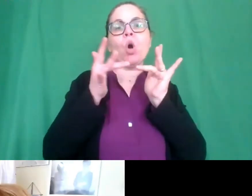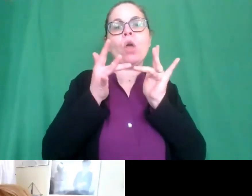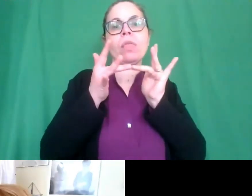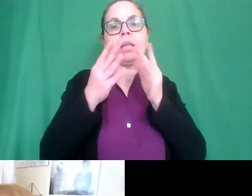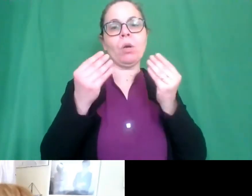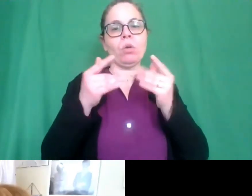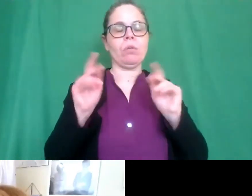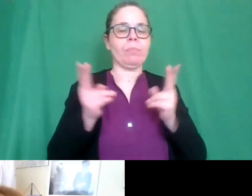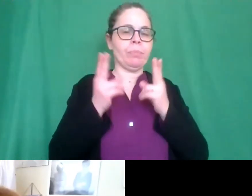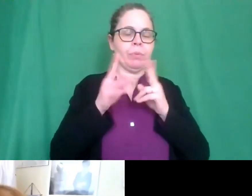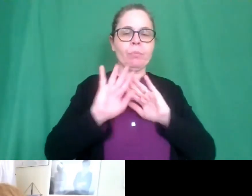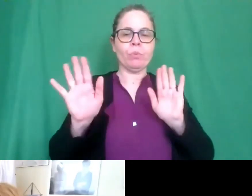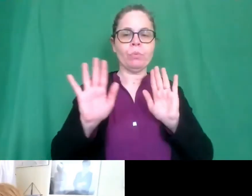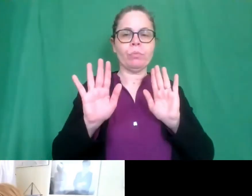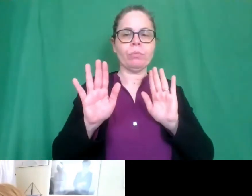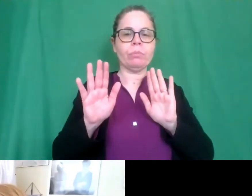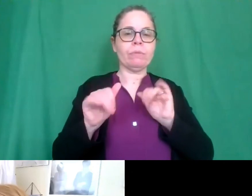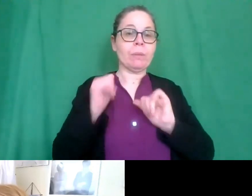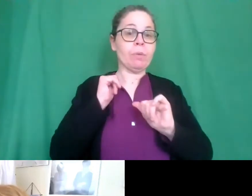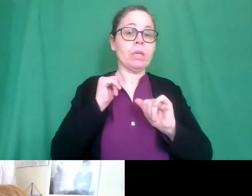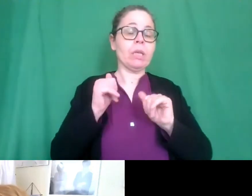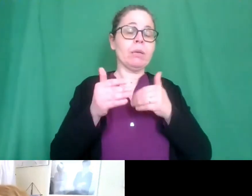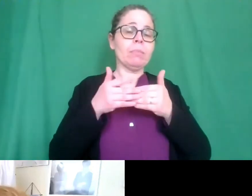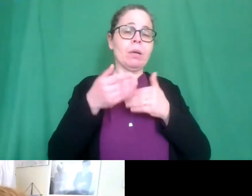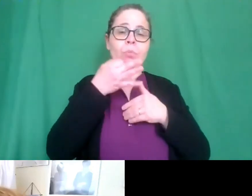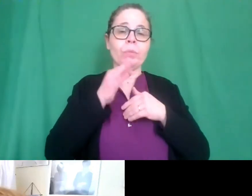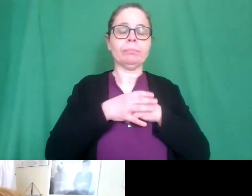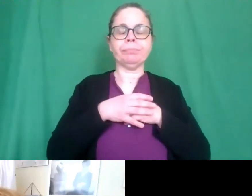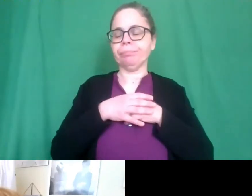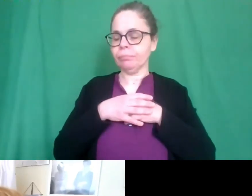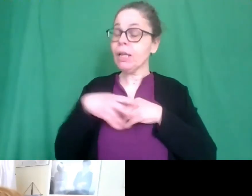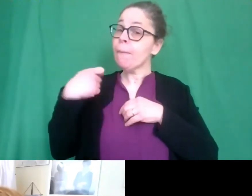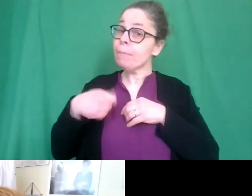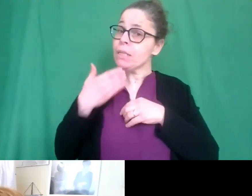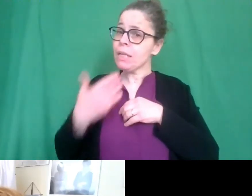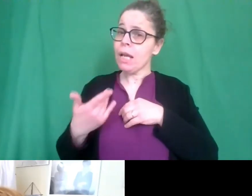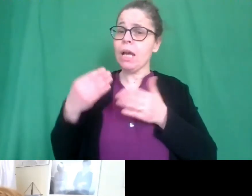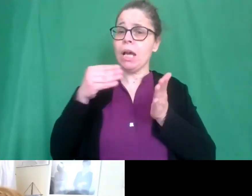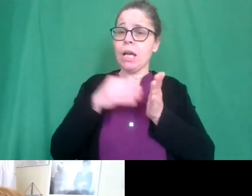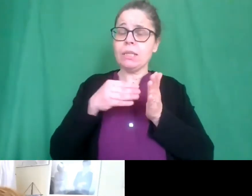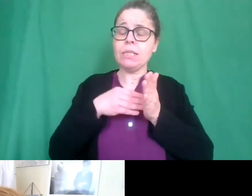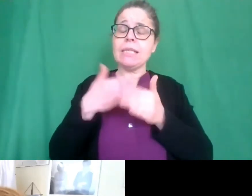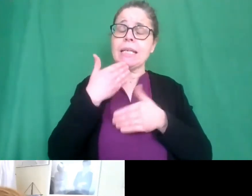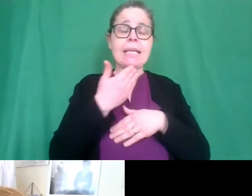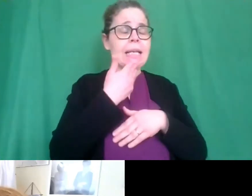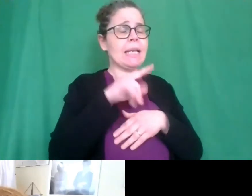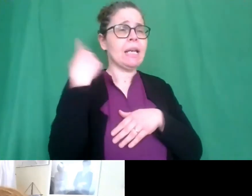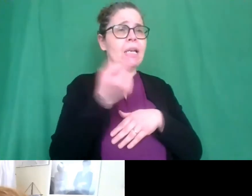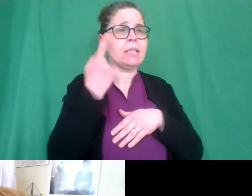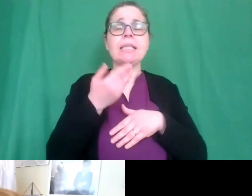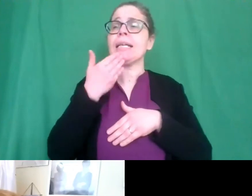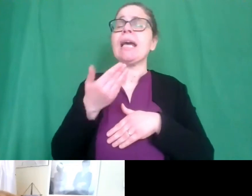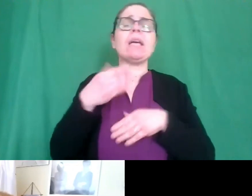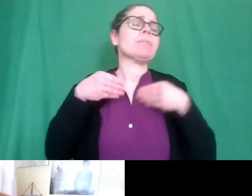che prima ci piaceva tanto bene grazie preside grazie a tutti grazie a